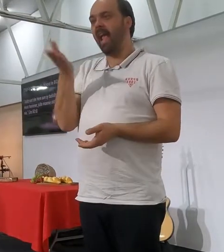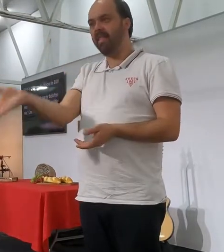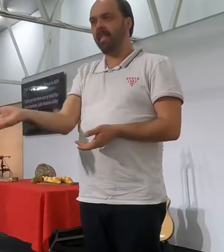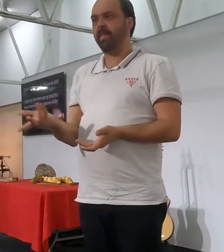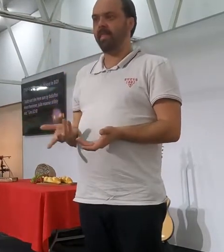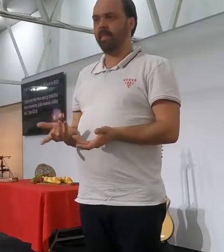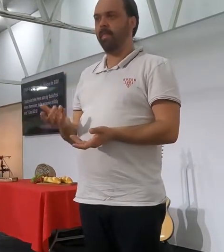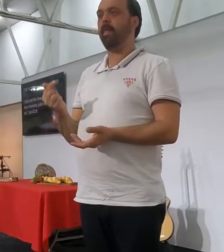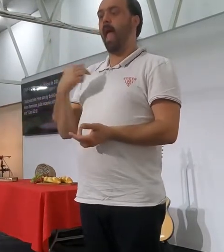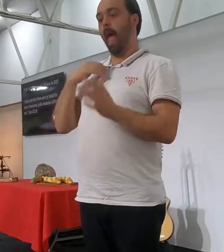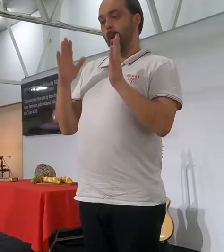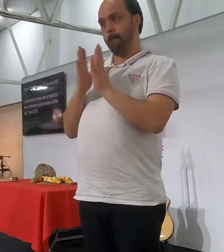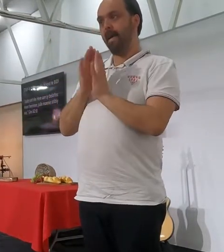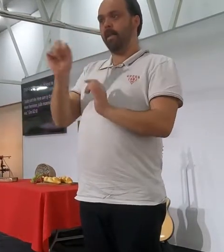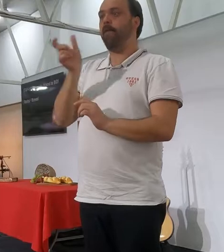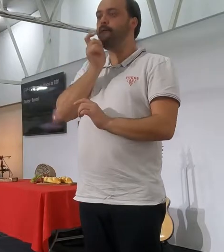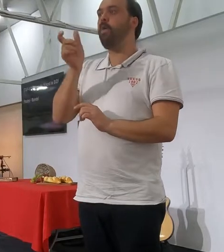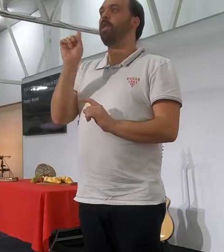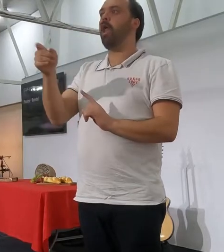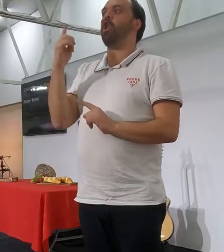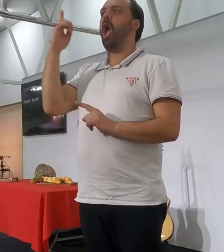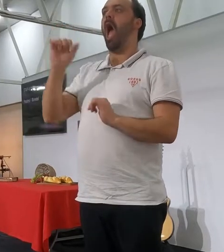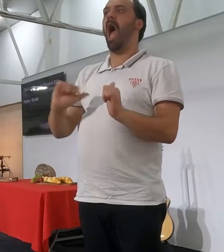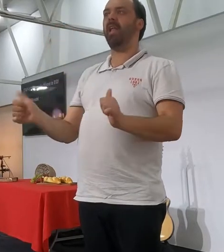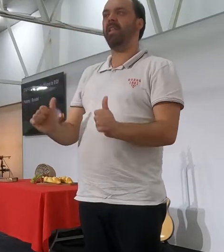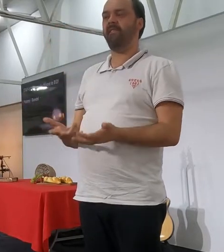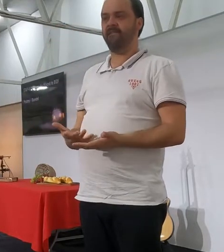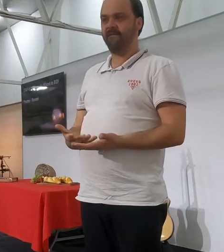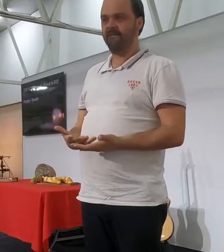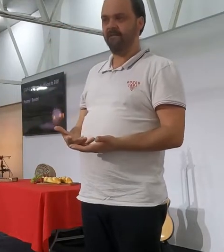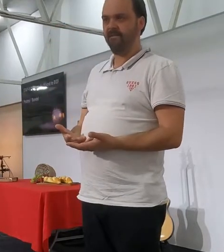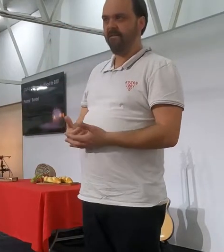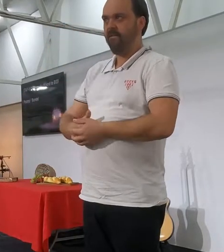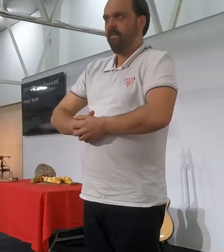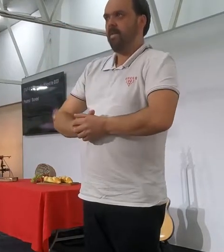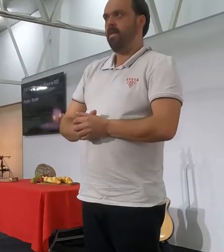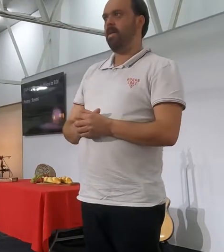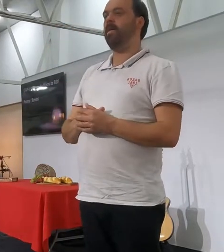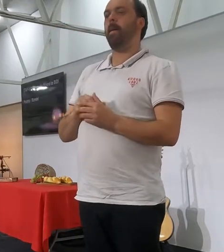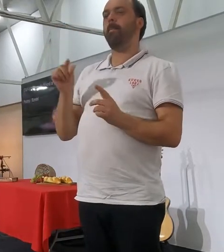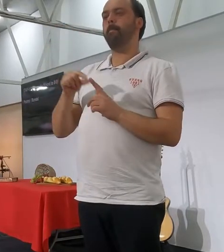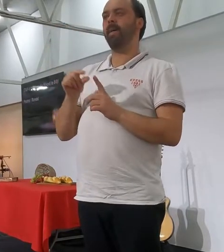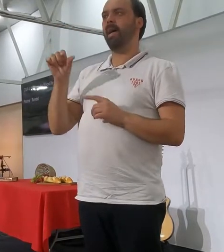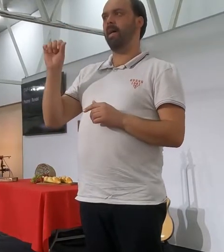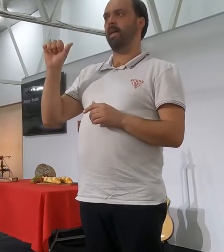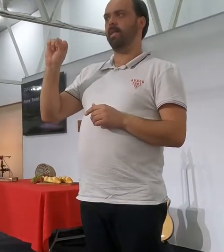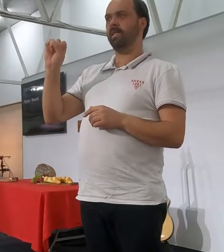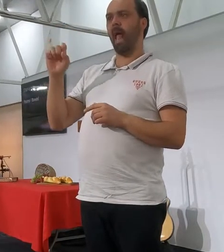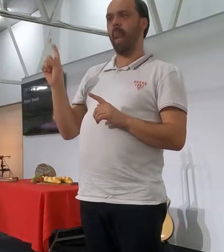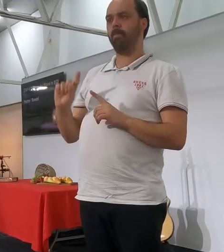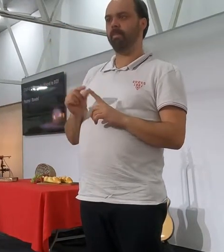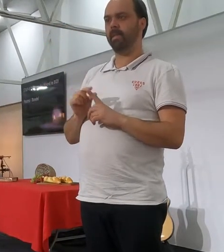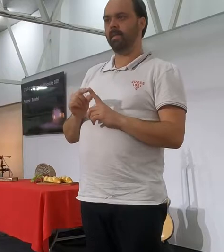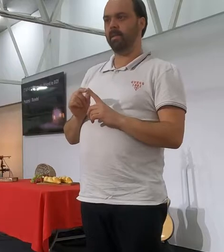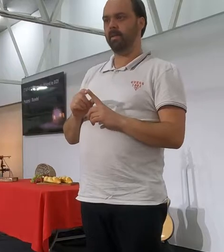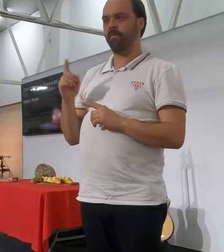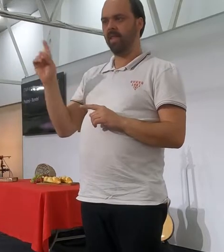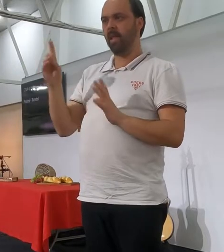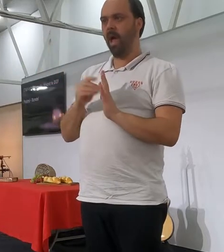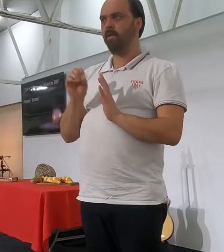bid die woord van die Heere actief, dis hoe ek dit doe, en weet jy, as jy dink daar oor, die persalams, is maar, eindelijk ondervindinge, wat jy gehad het met die